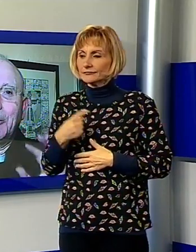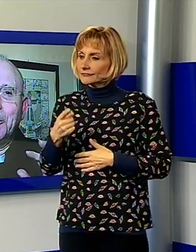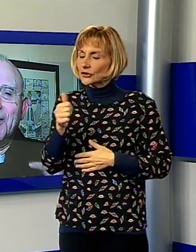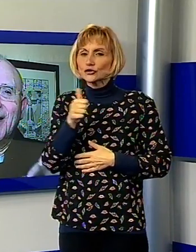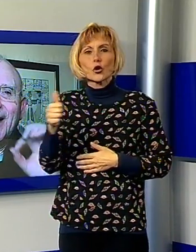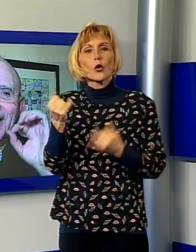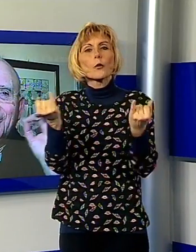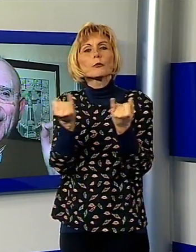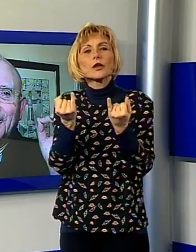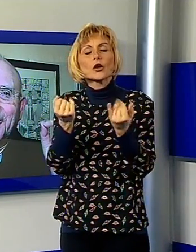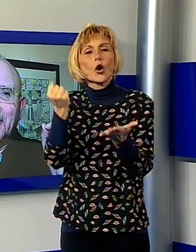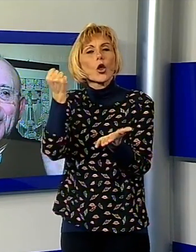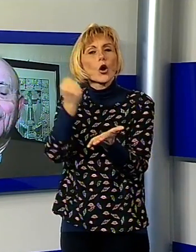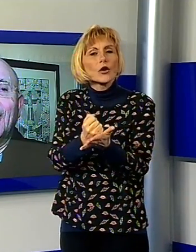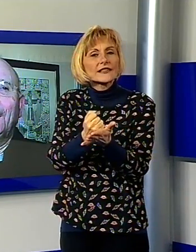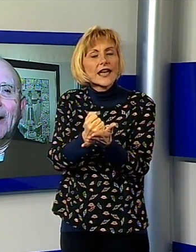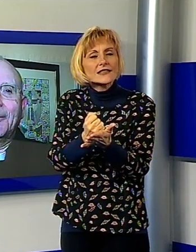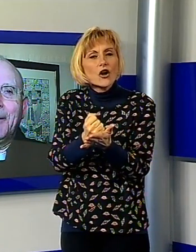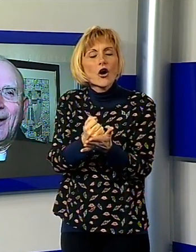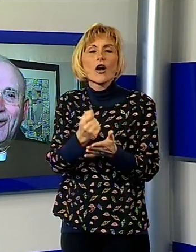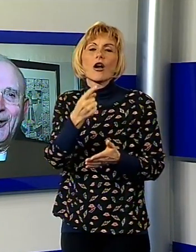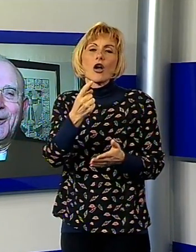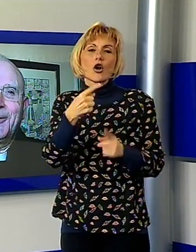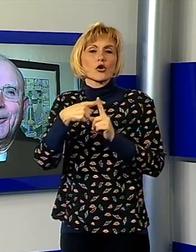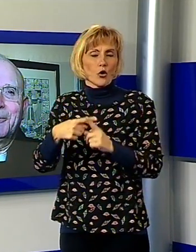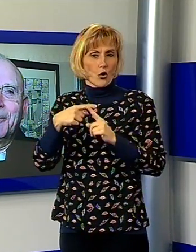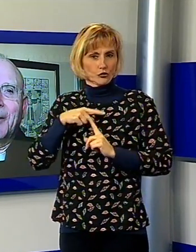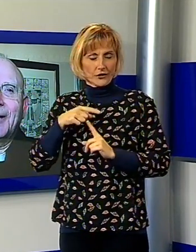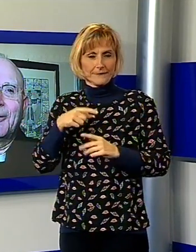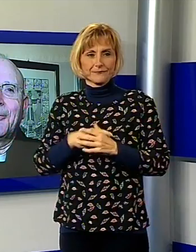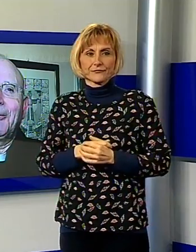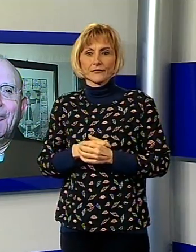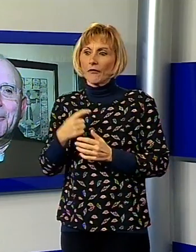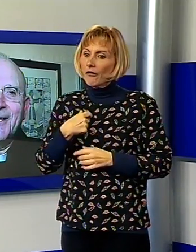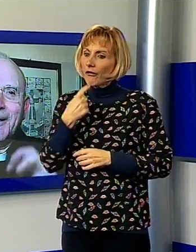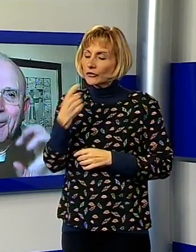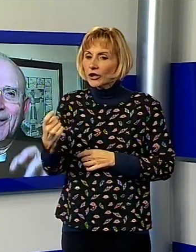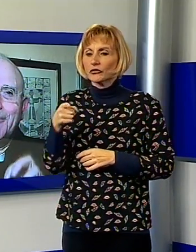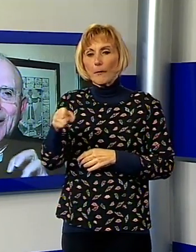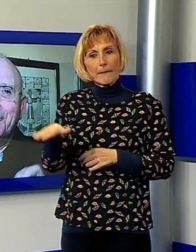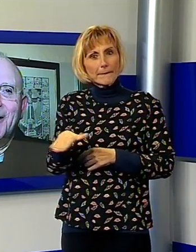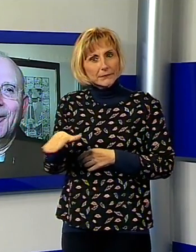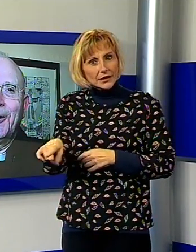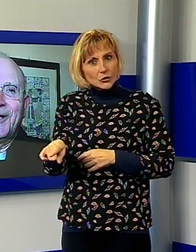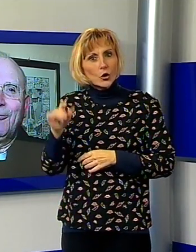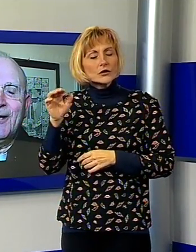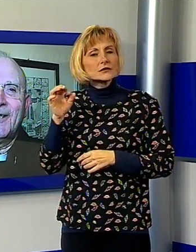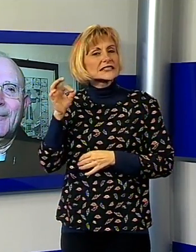croce, ha rinviato questo bambino a un fatto bello, io mi congratulo con quella famiglia che porta il bambino, i figli a